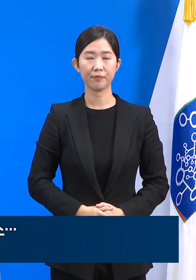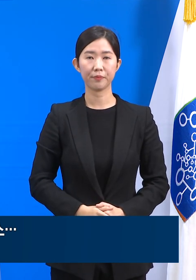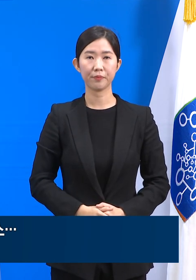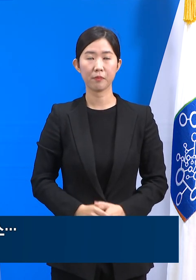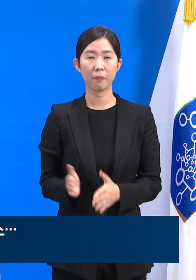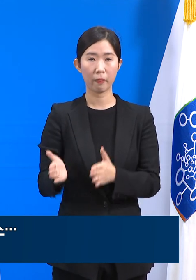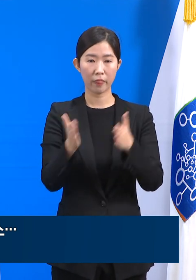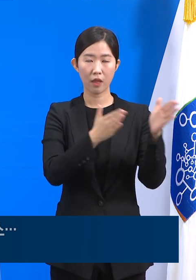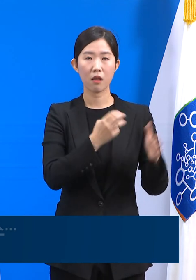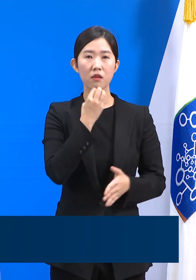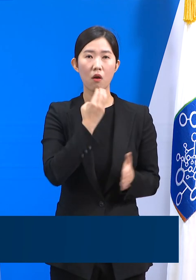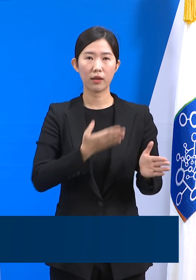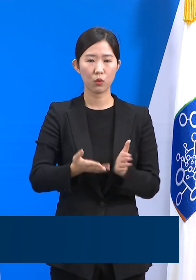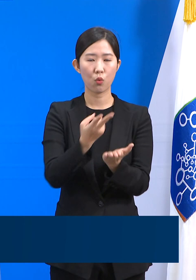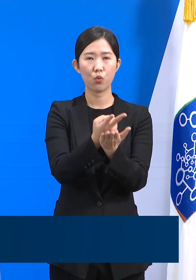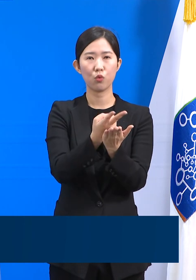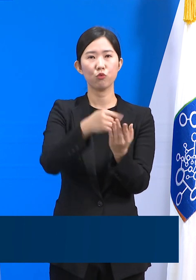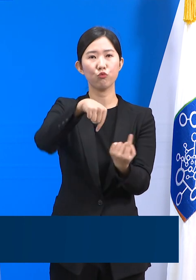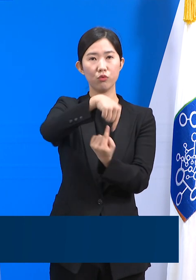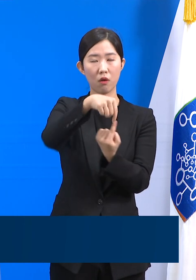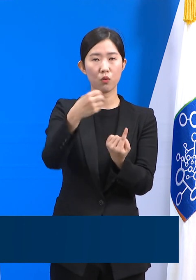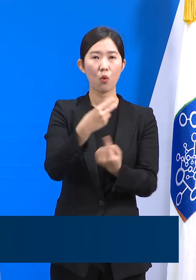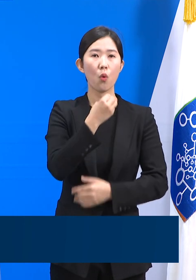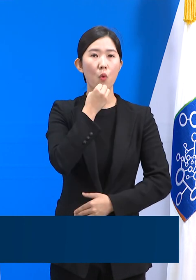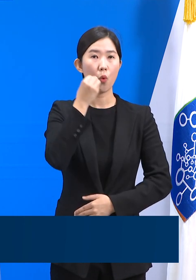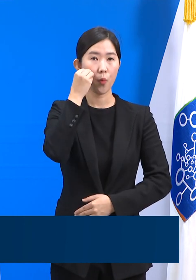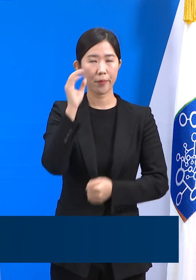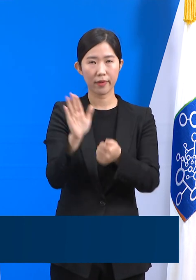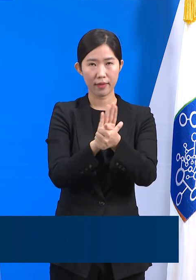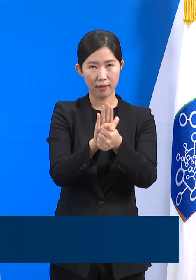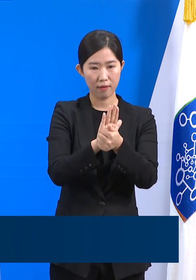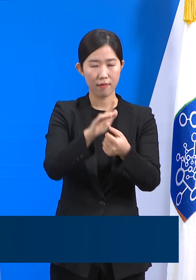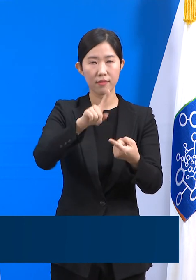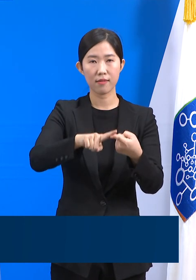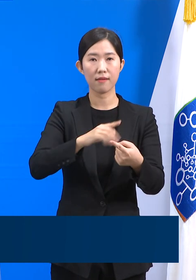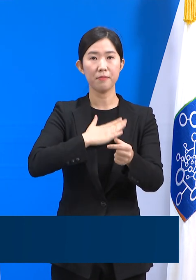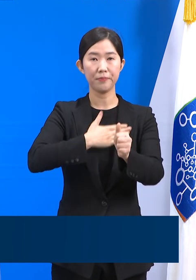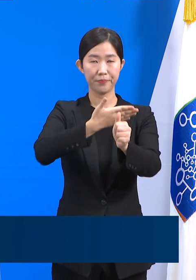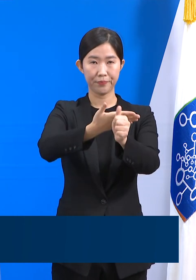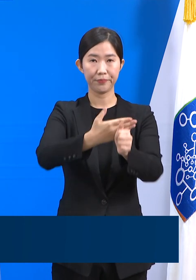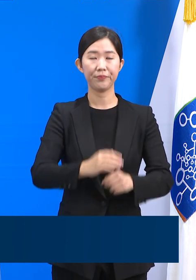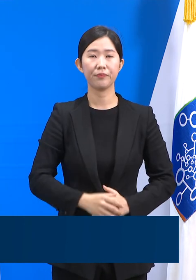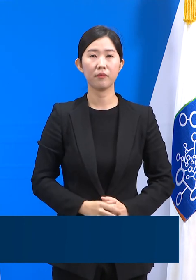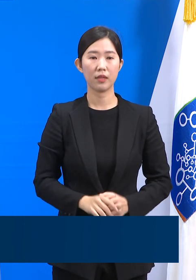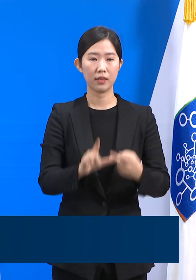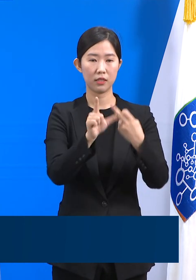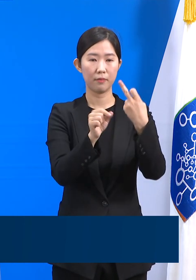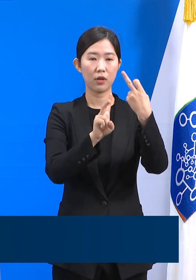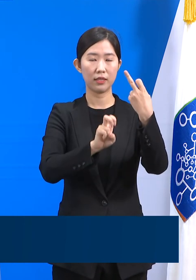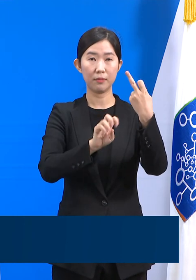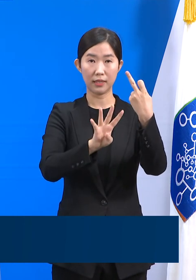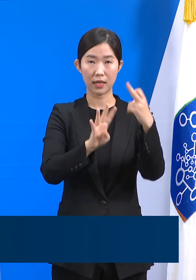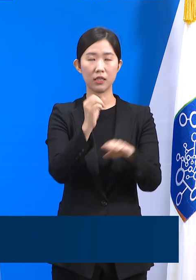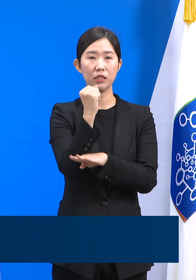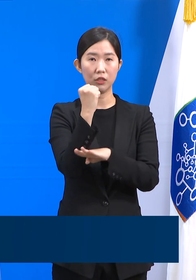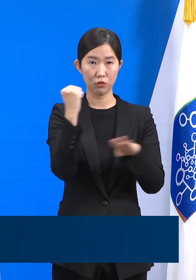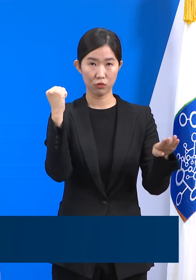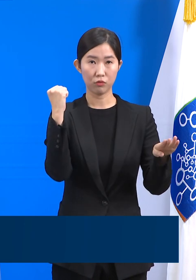다음은 경기도 병상 운영 및 홈케어 시스템 운영 현황입니다. 12월 24일 0시 기준